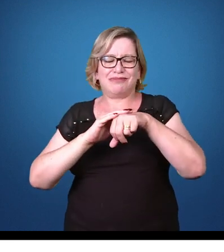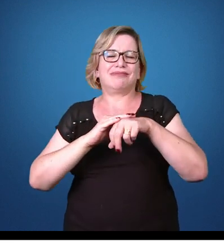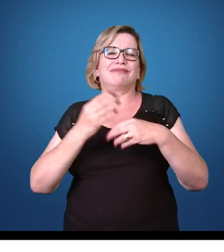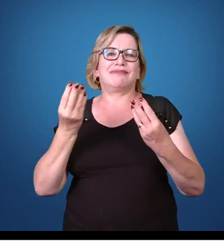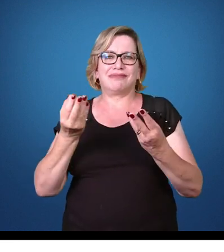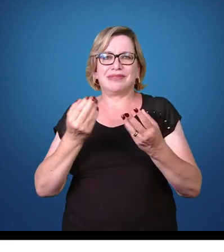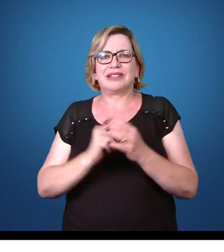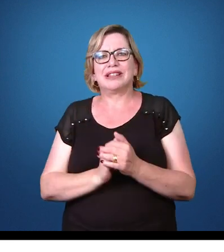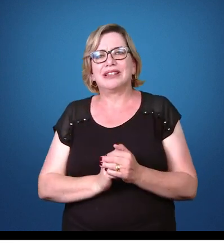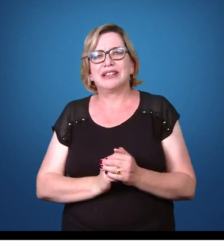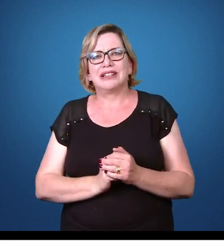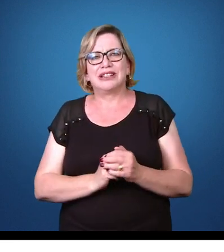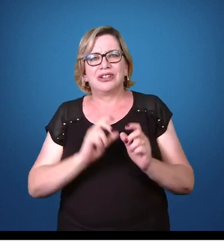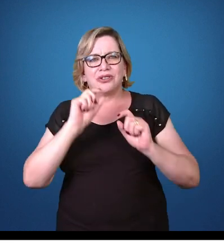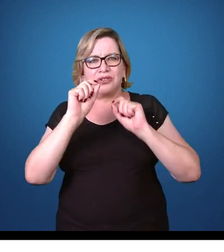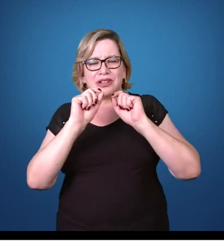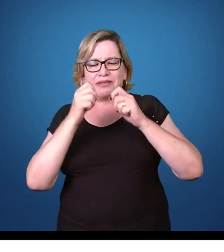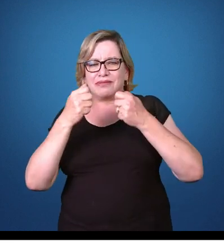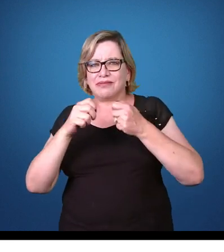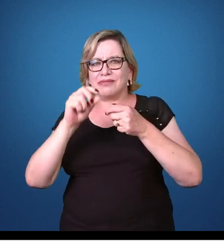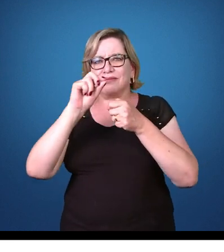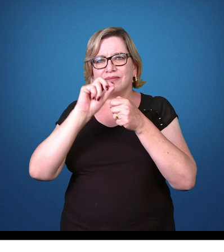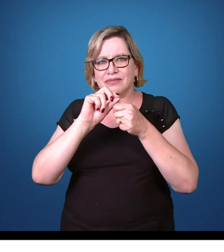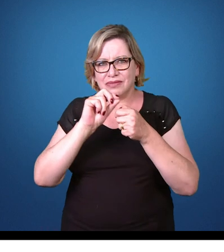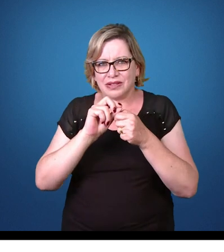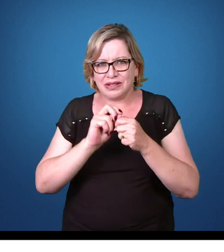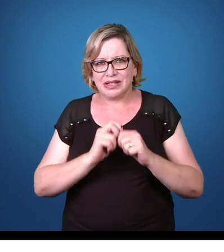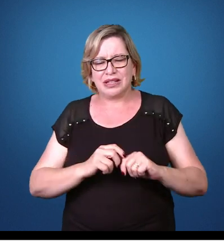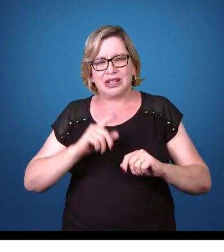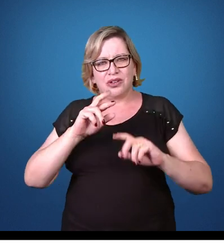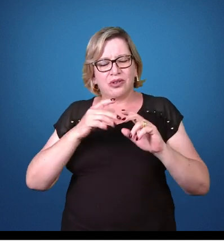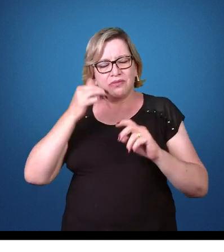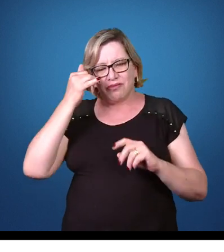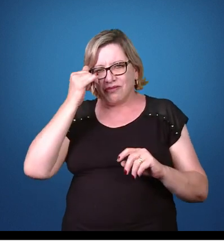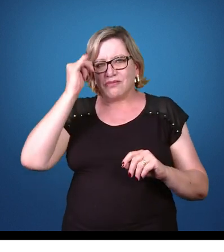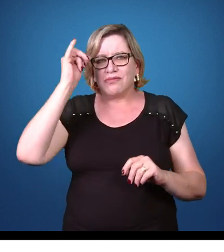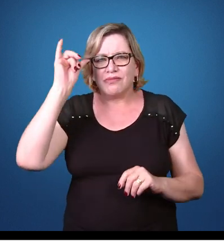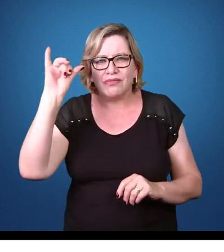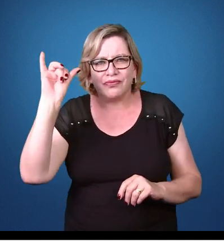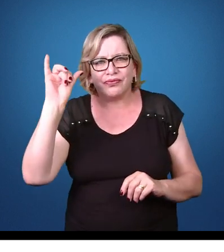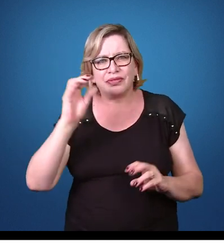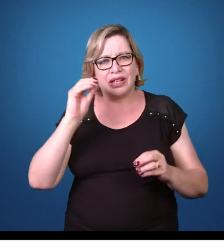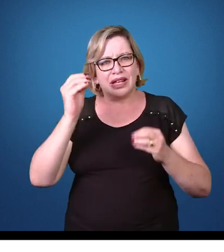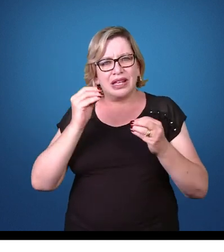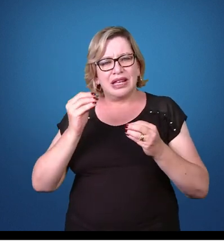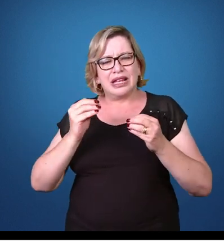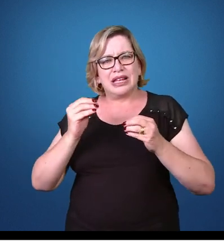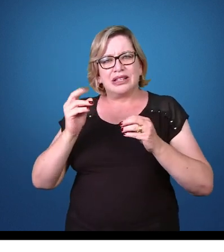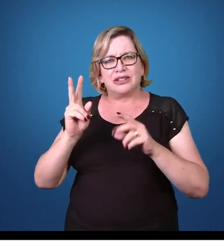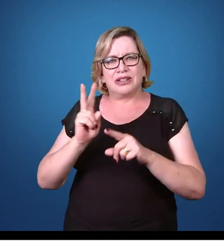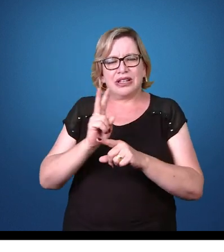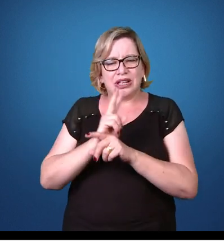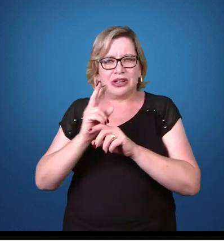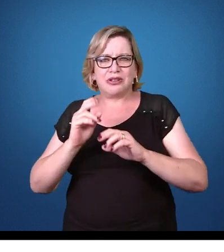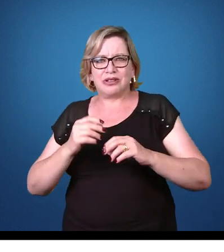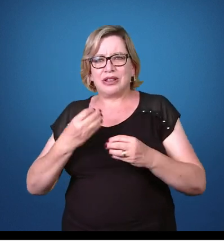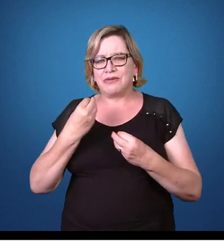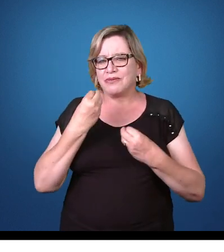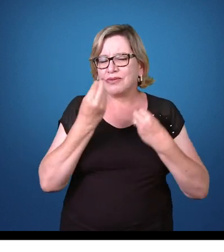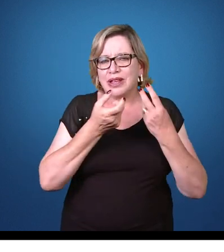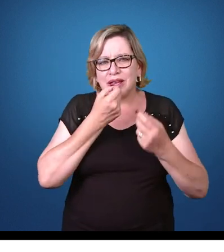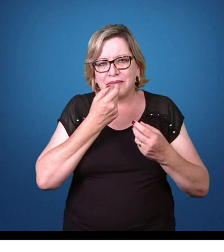determinada região. O que tem que se fazer, então, como medida profilática, é a questão dos assintomáticos e dos